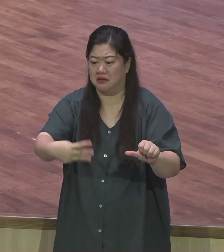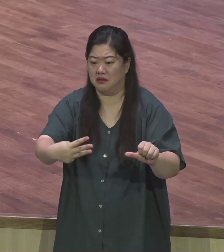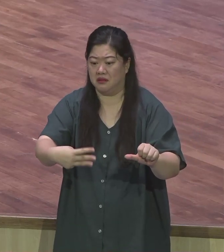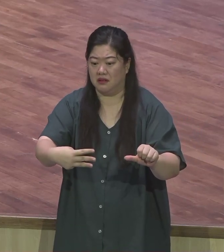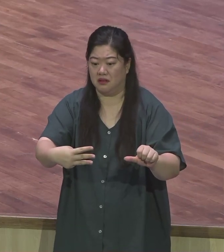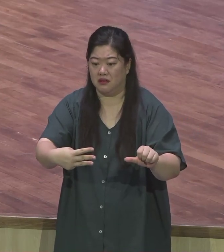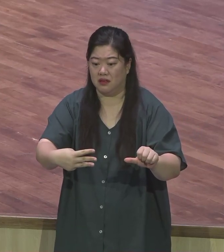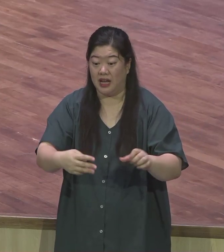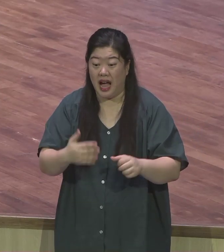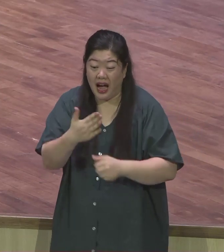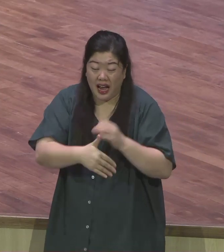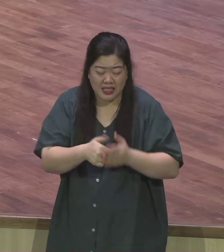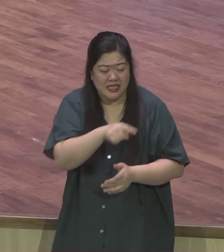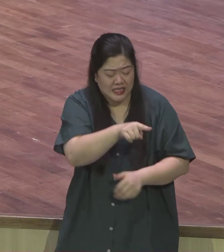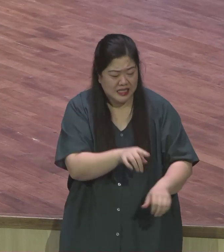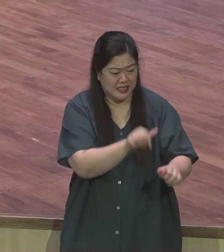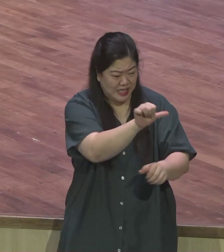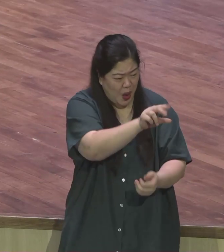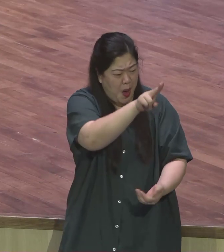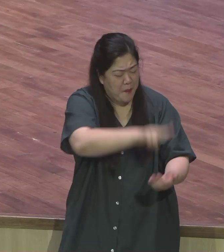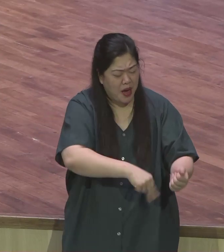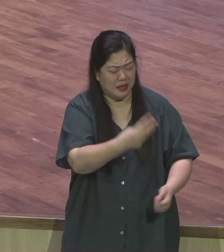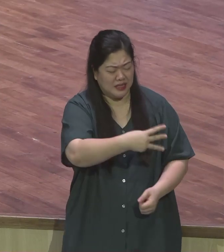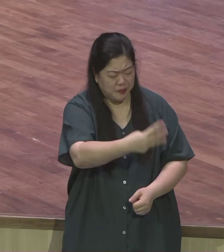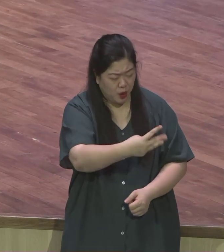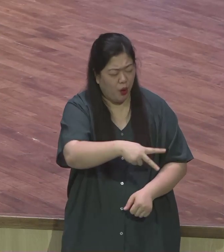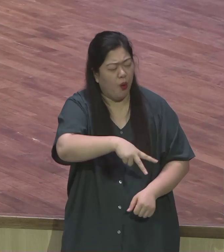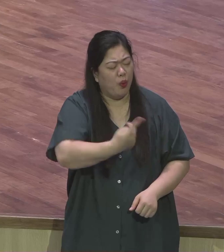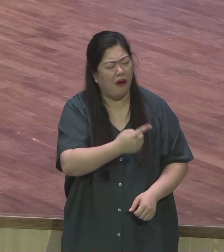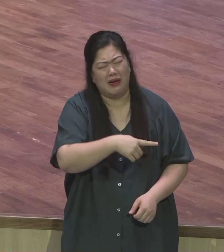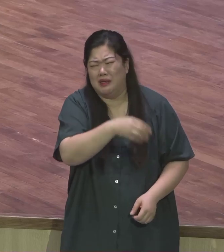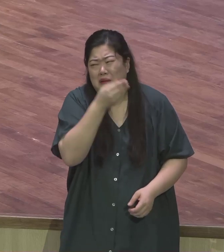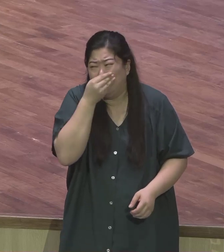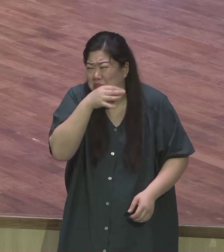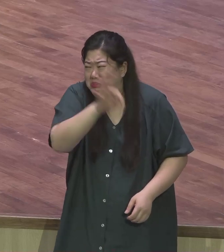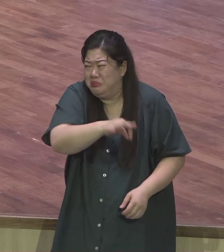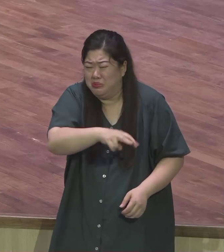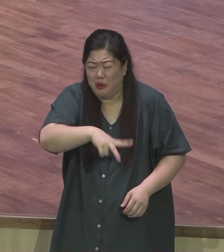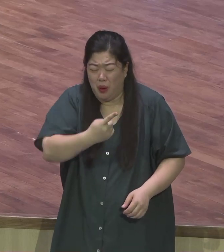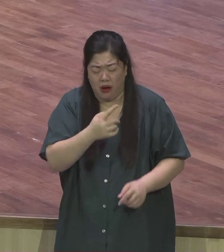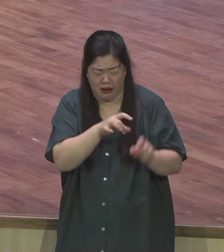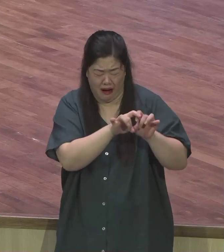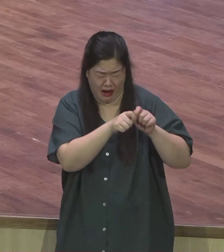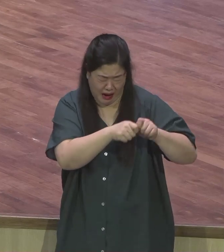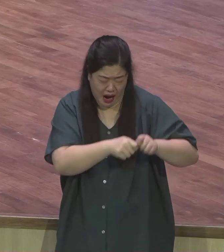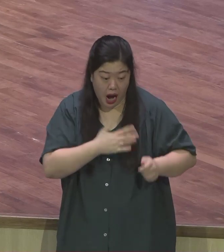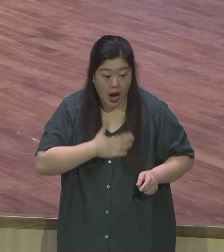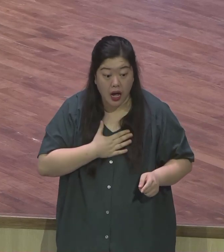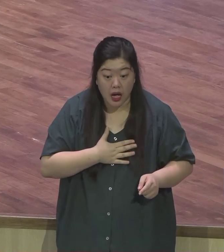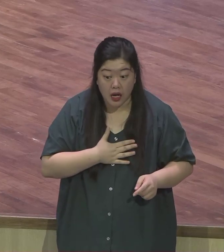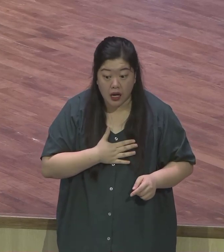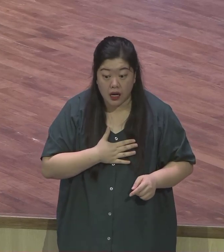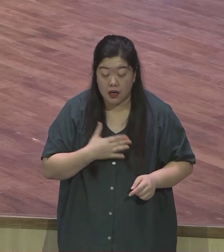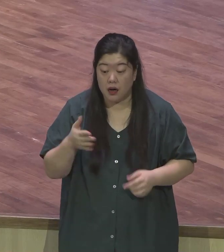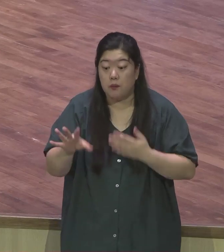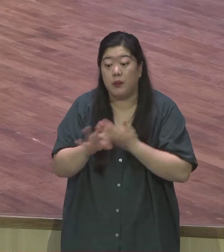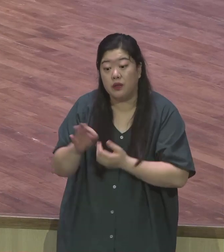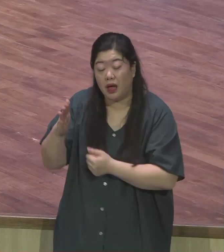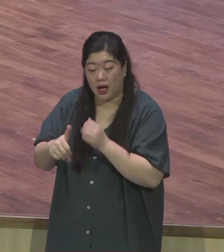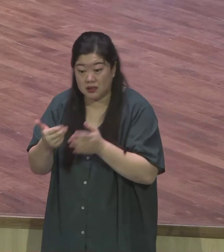한 분을 보실 때는 얼마나 가치 있고 존경한 존재로 보시는지 모릅니다 나의 가치는 어떤 가치다? 하나님께서 보시는